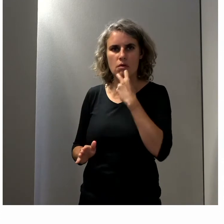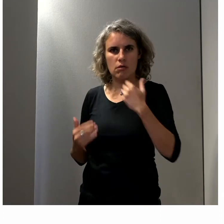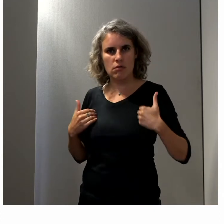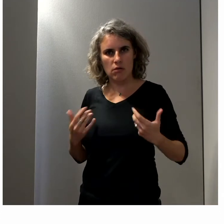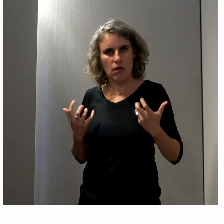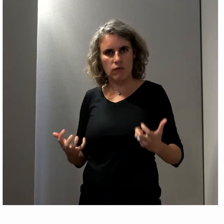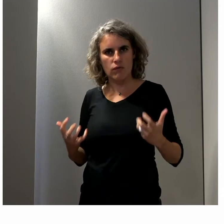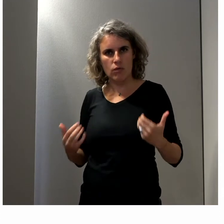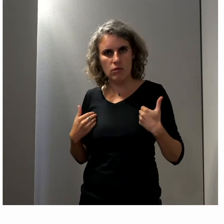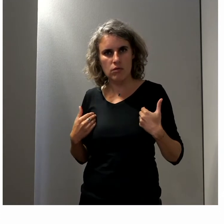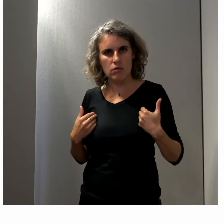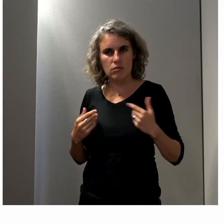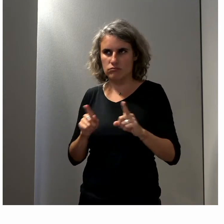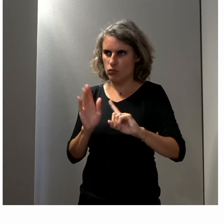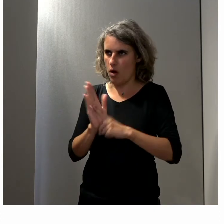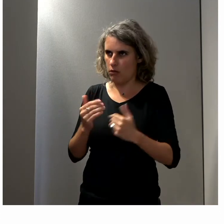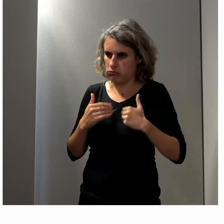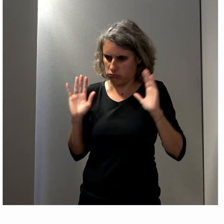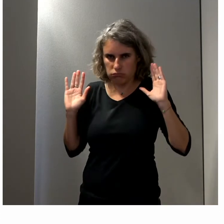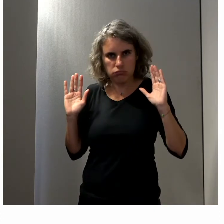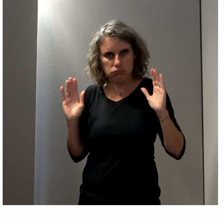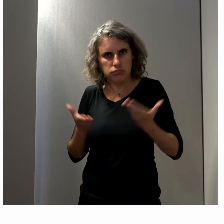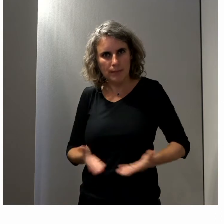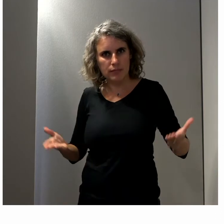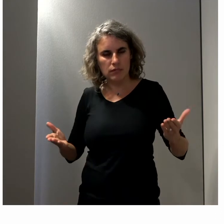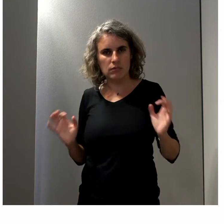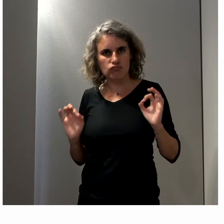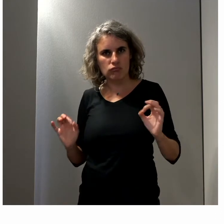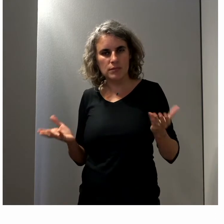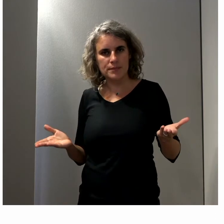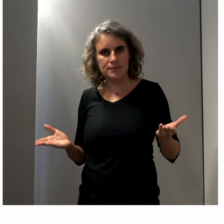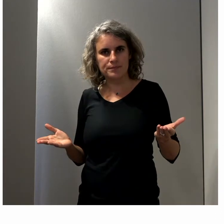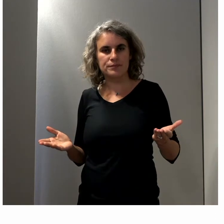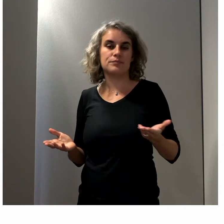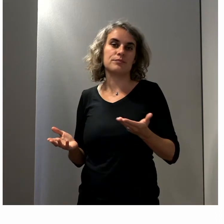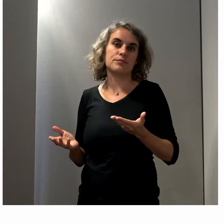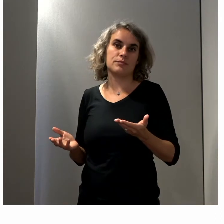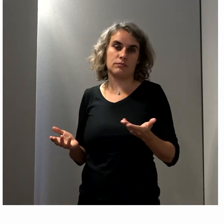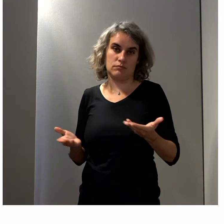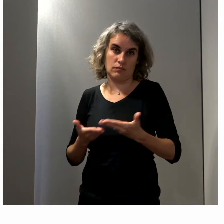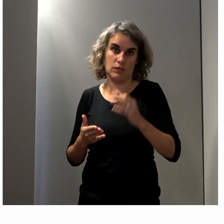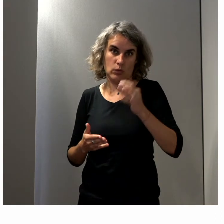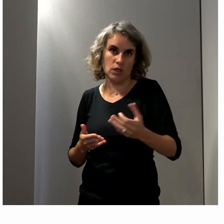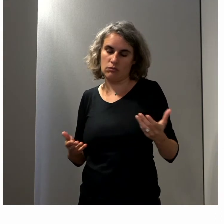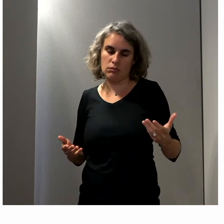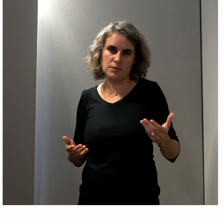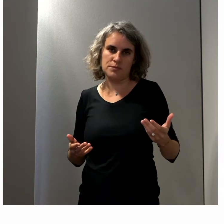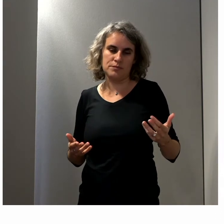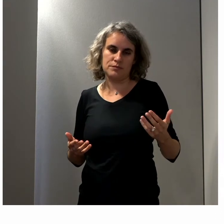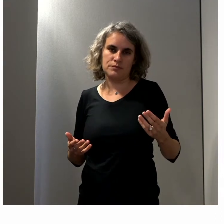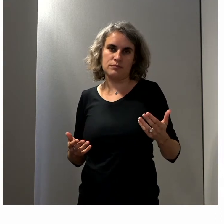'est tout simplement l'accès aux droits. C'est d'ailleurs ce qui nous est demandé sur lequel nous devons avancer selon